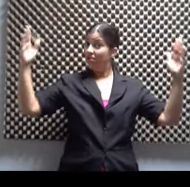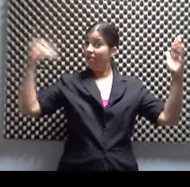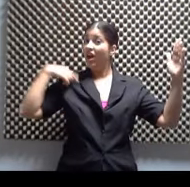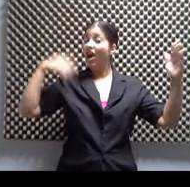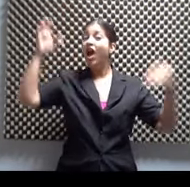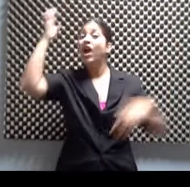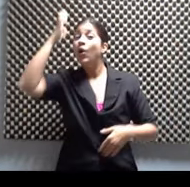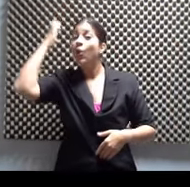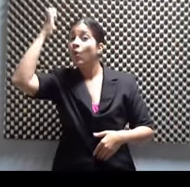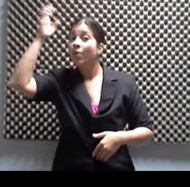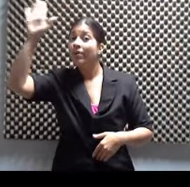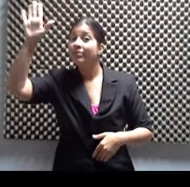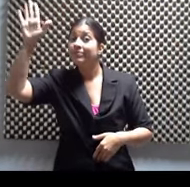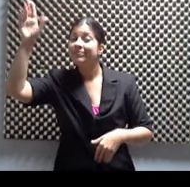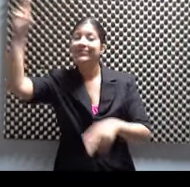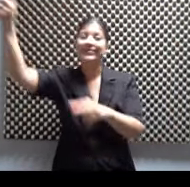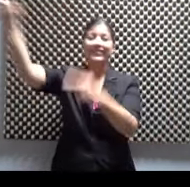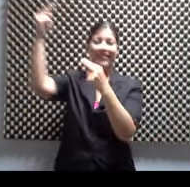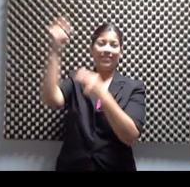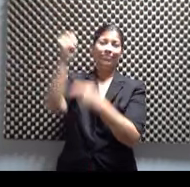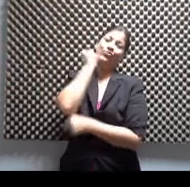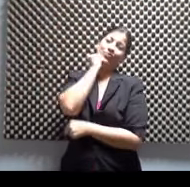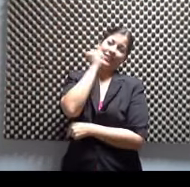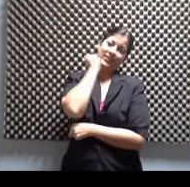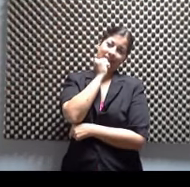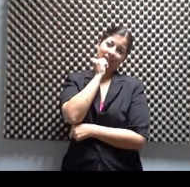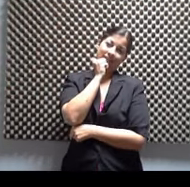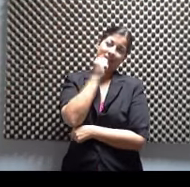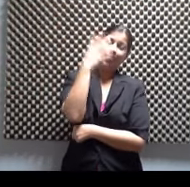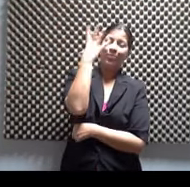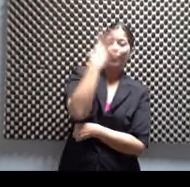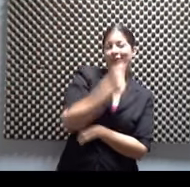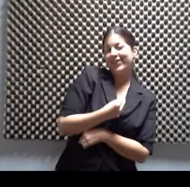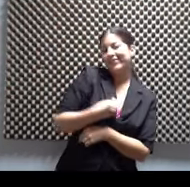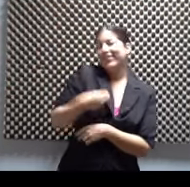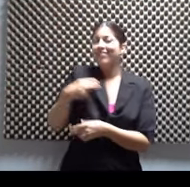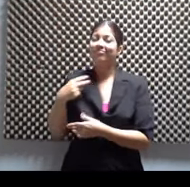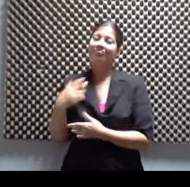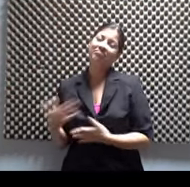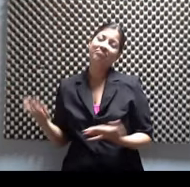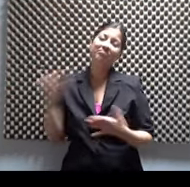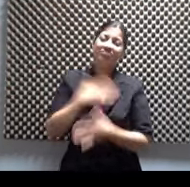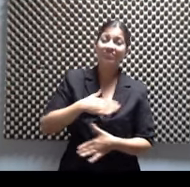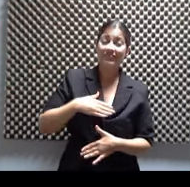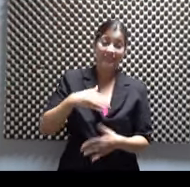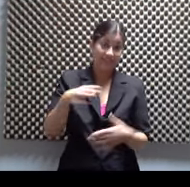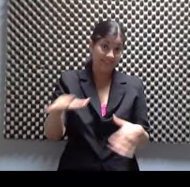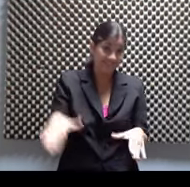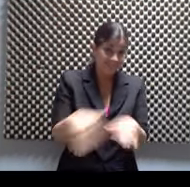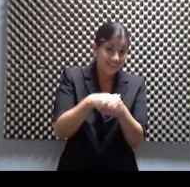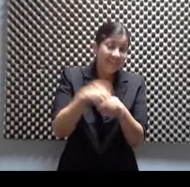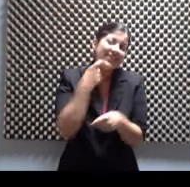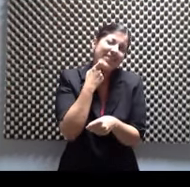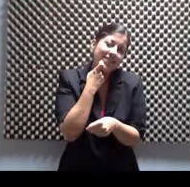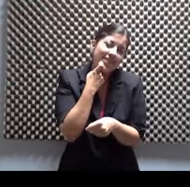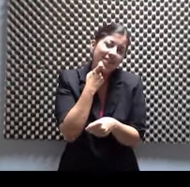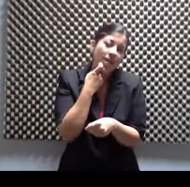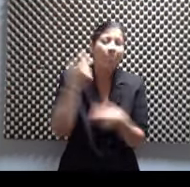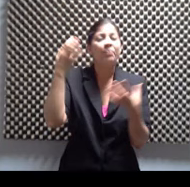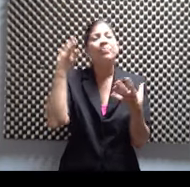heredada por esta chica. Esta chica es linda, esta chica jovial que está recién casada. Y ella decide que por qué no hacerla, pues